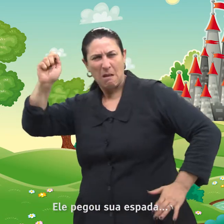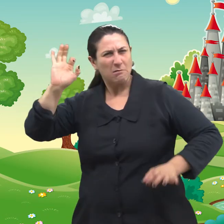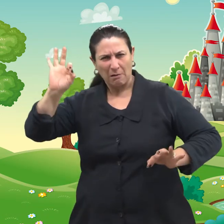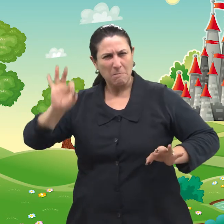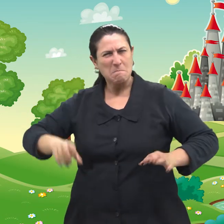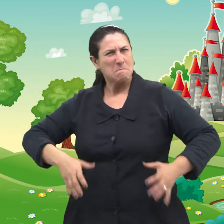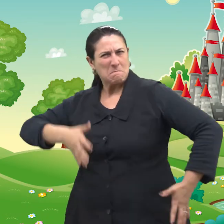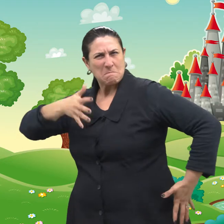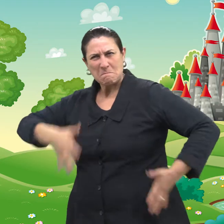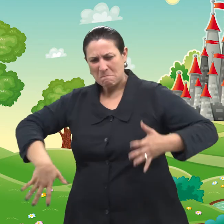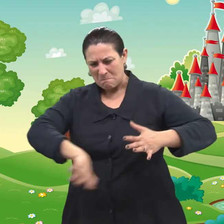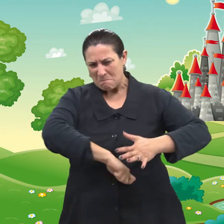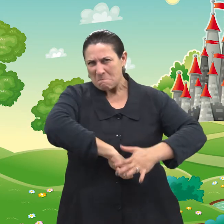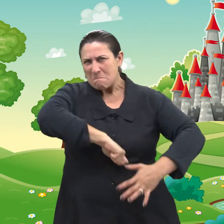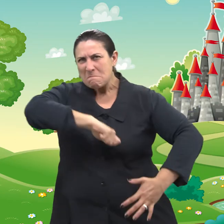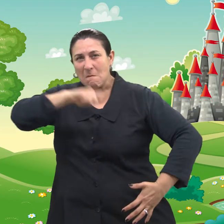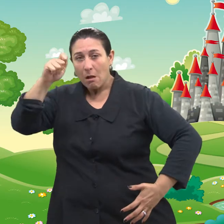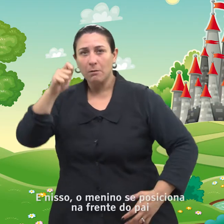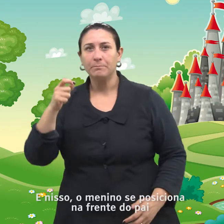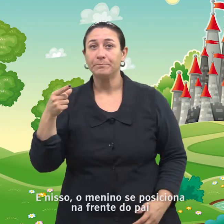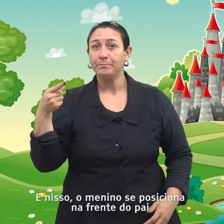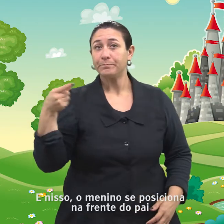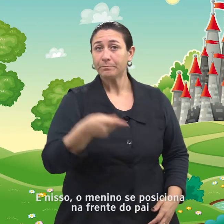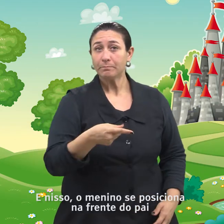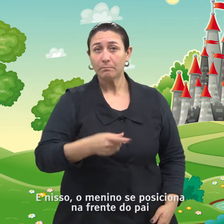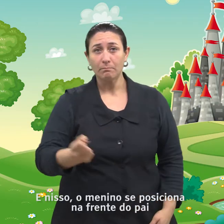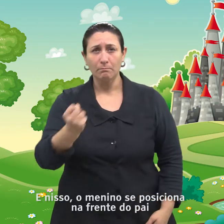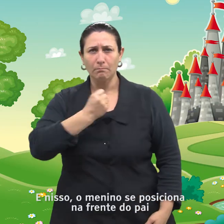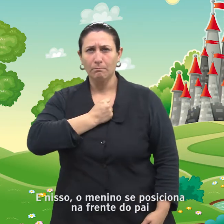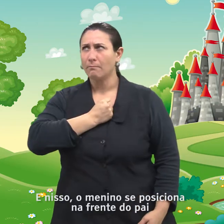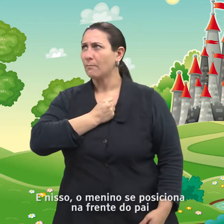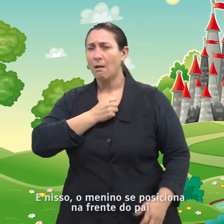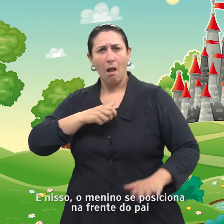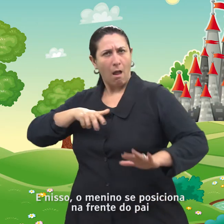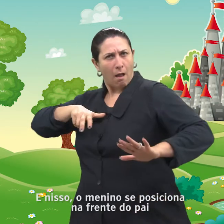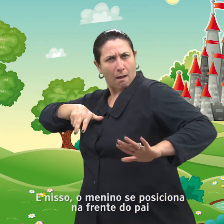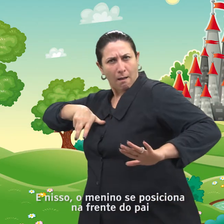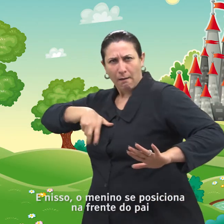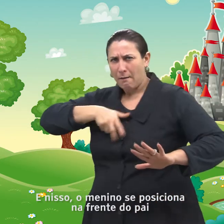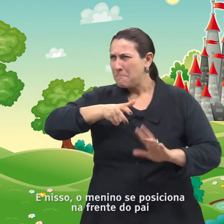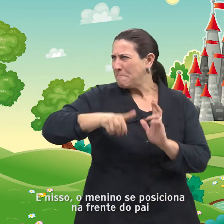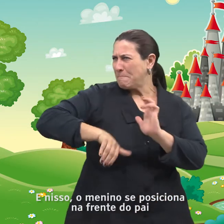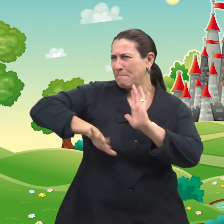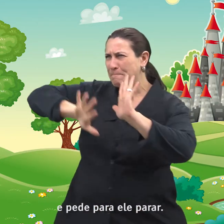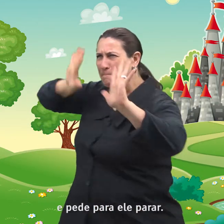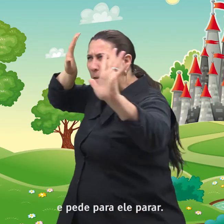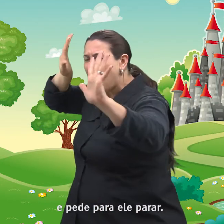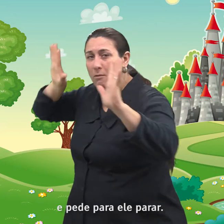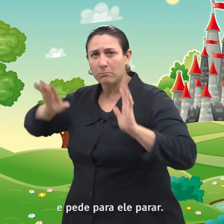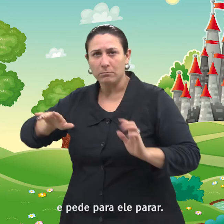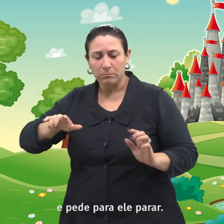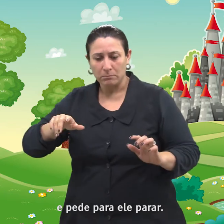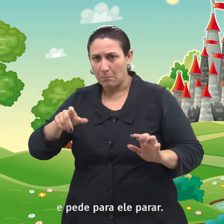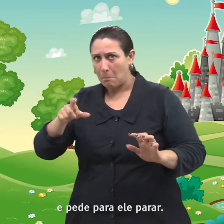e, nisso, o menino se posiciona na frente do pai e pede para ele parar.